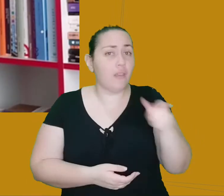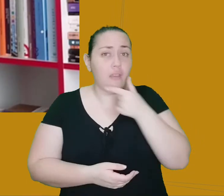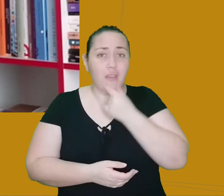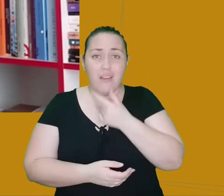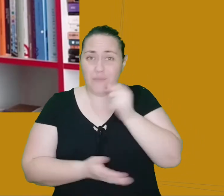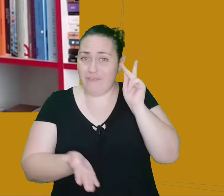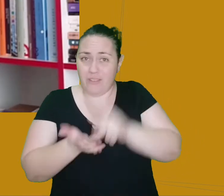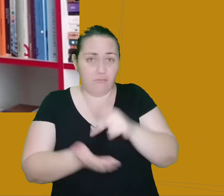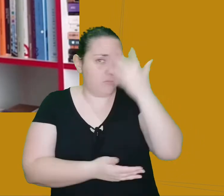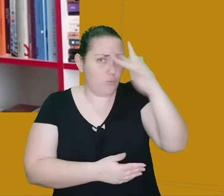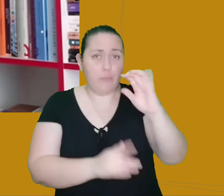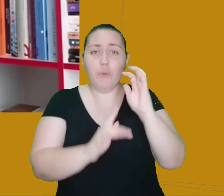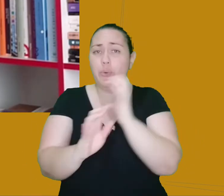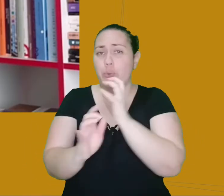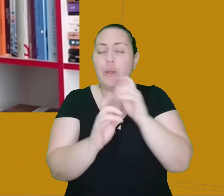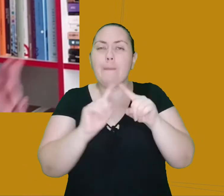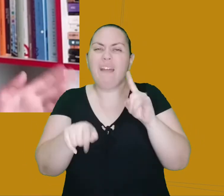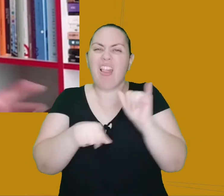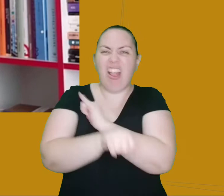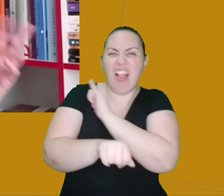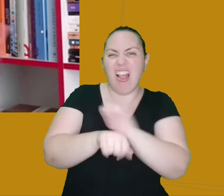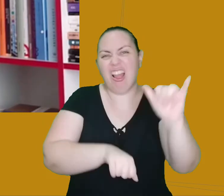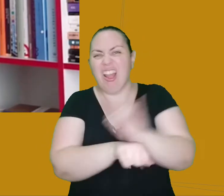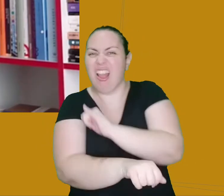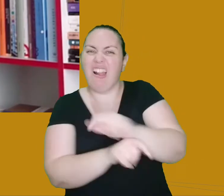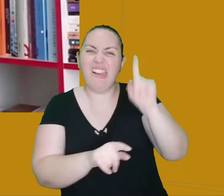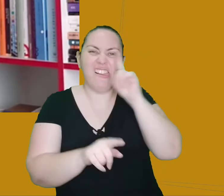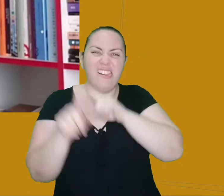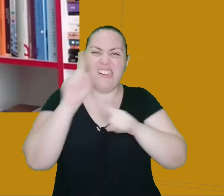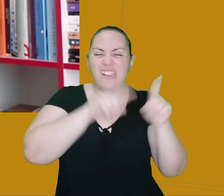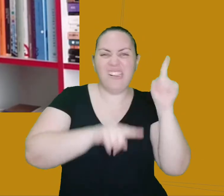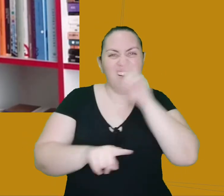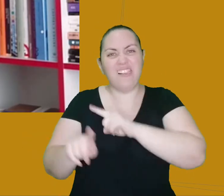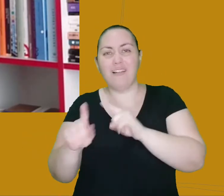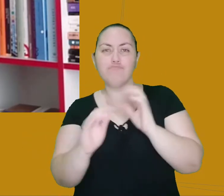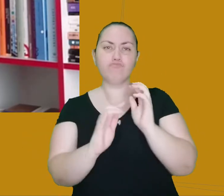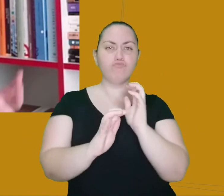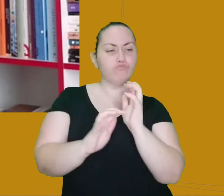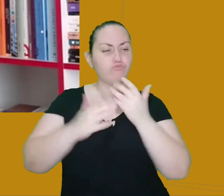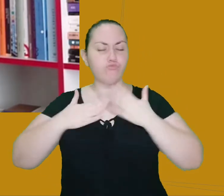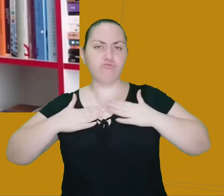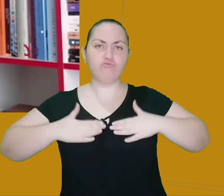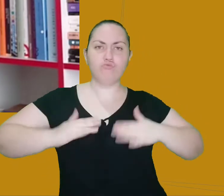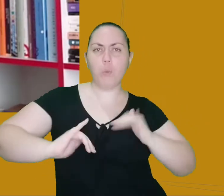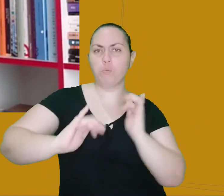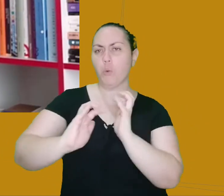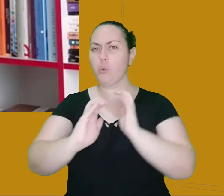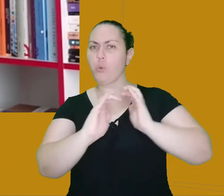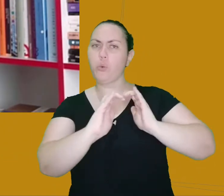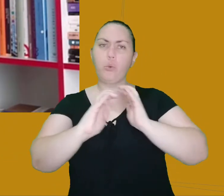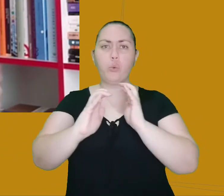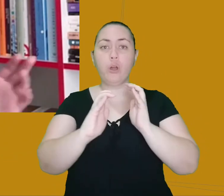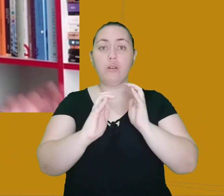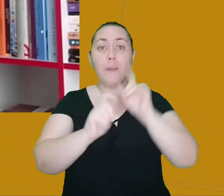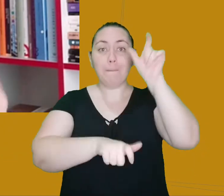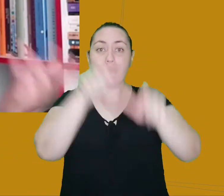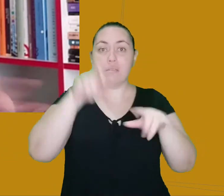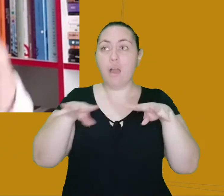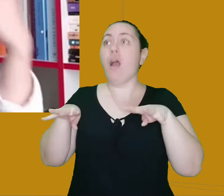muito bem, mas ele faz umas pirulas, faz uma certa pose, uma encenação, e aí também viu sucesso, é